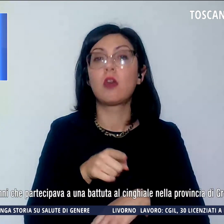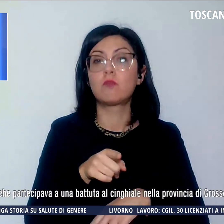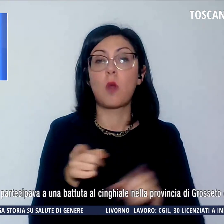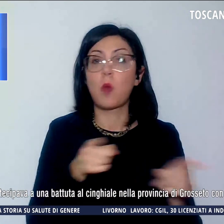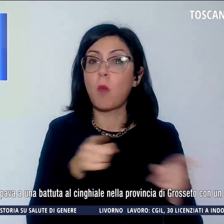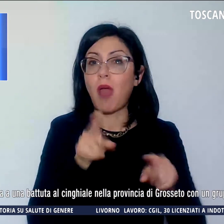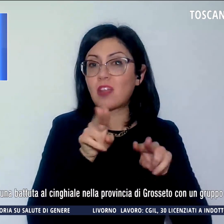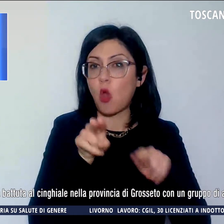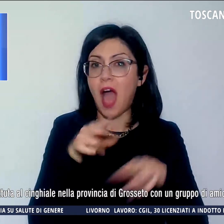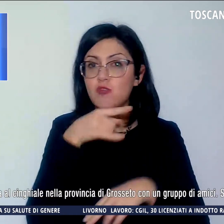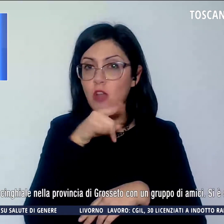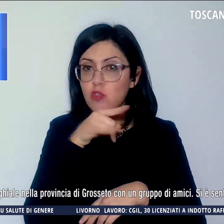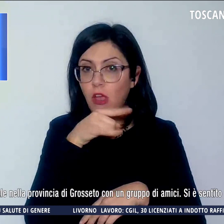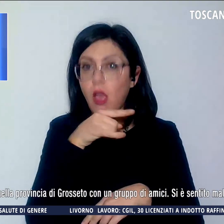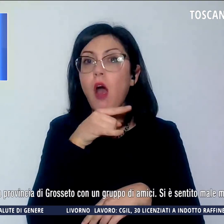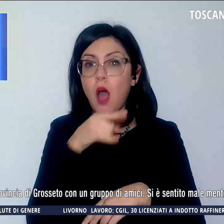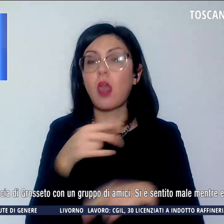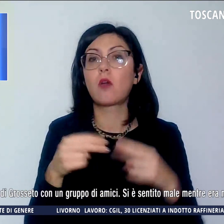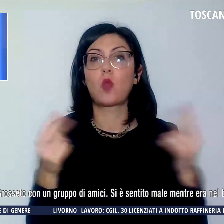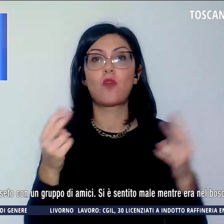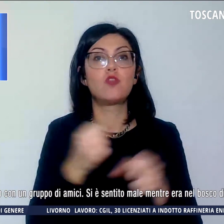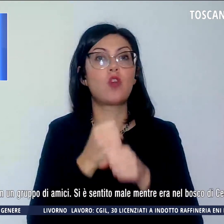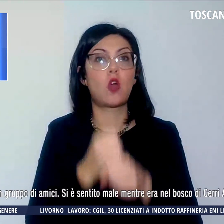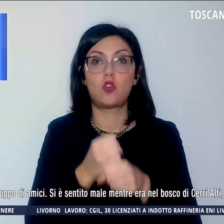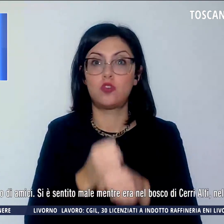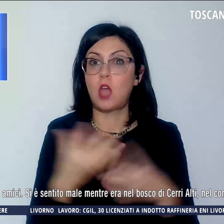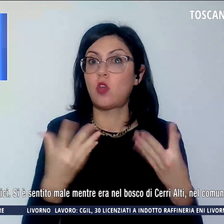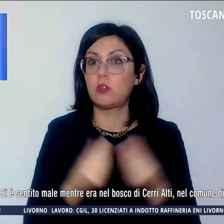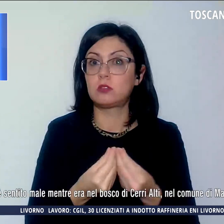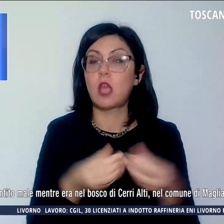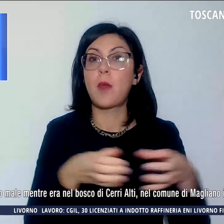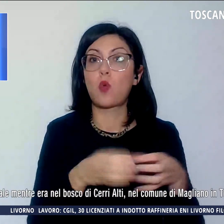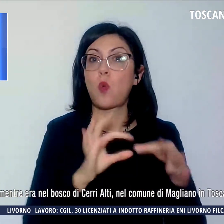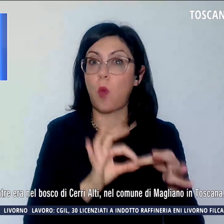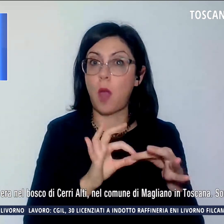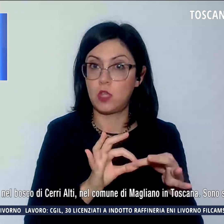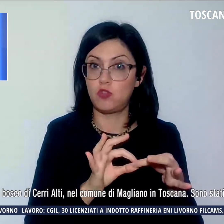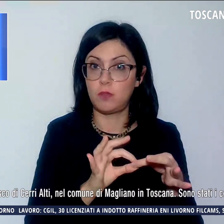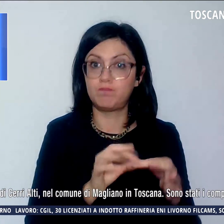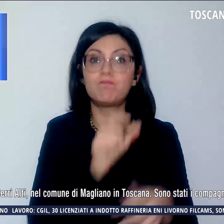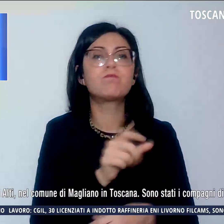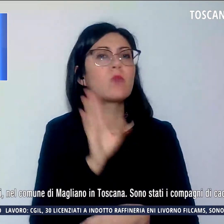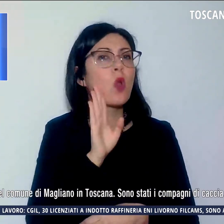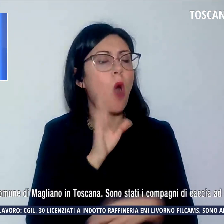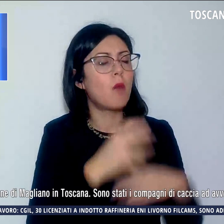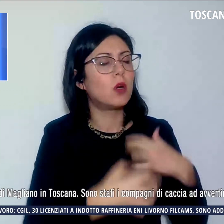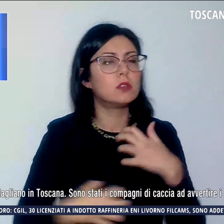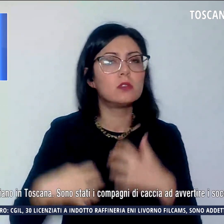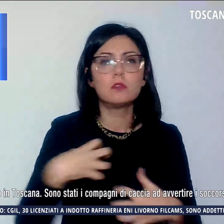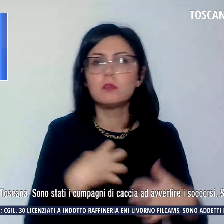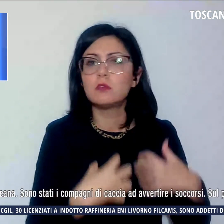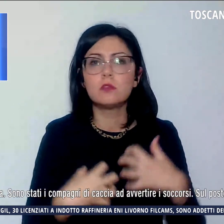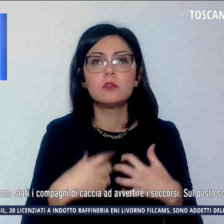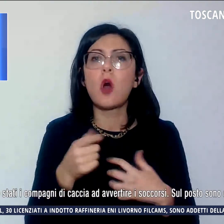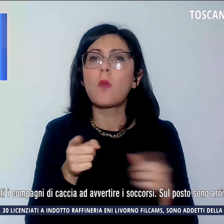cinghiale nella provincia di Grosseto insieme a un gruppo di amici. L'uomo si è sentito male mentre si trovava in un